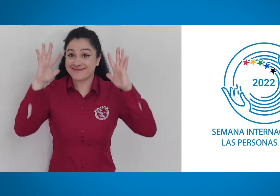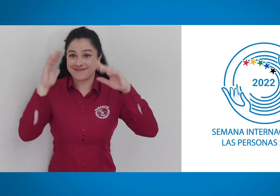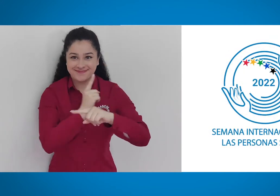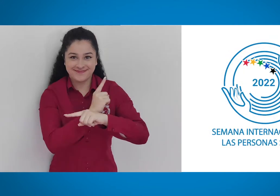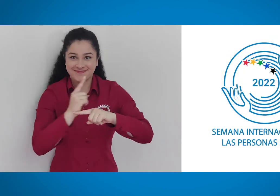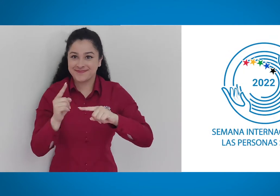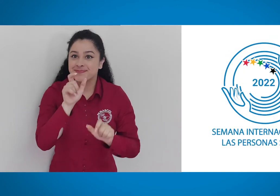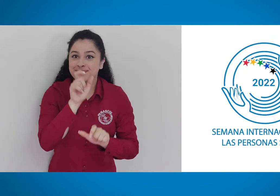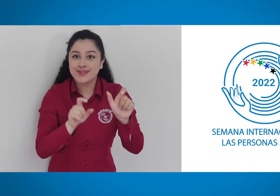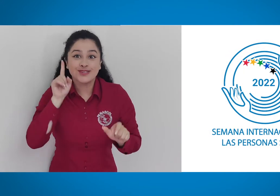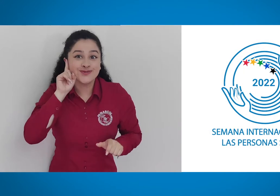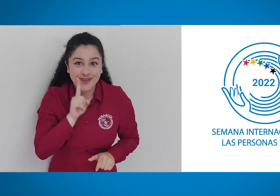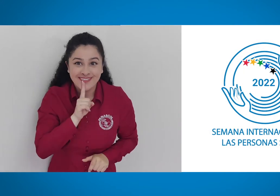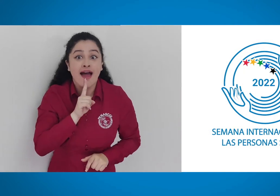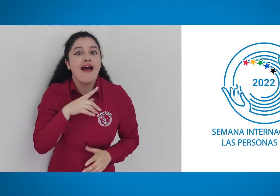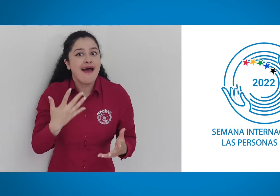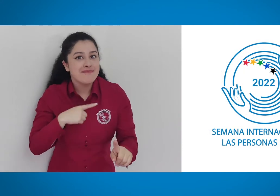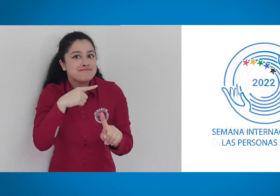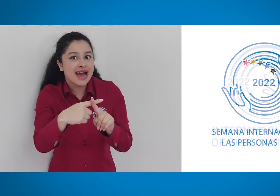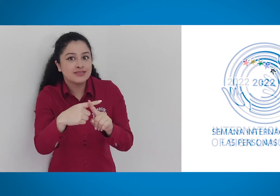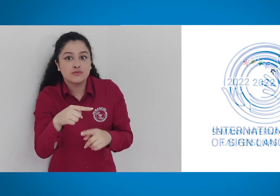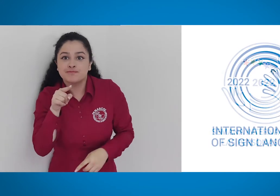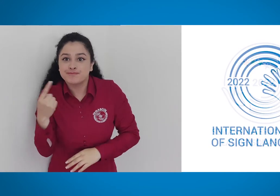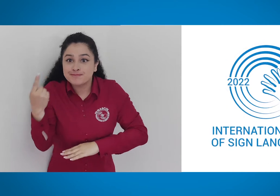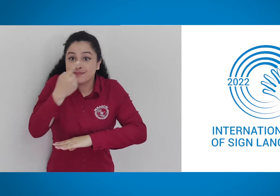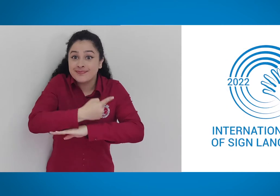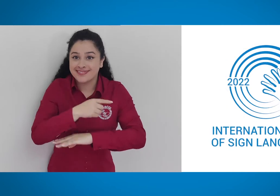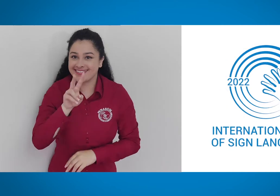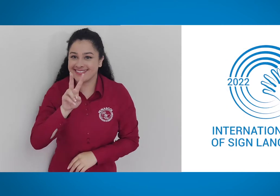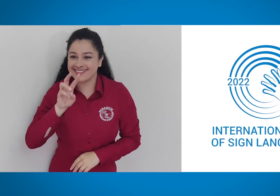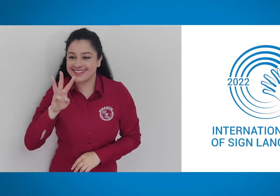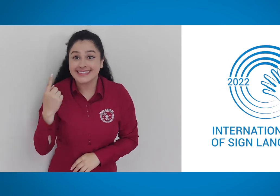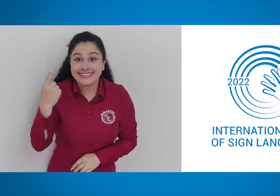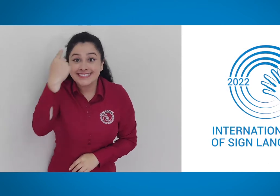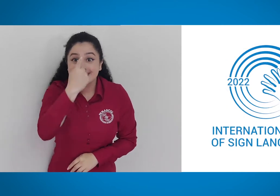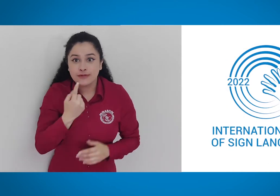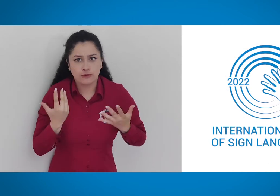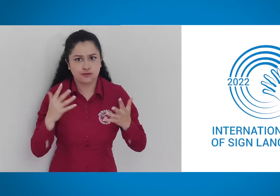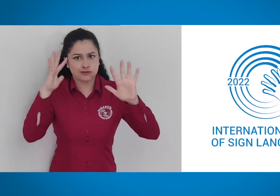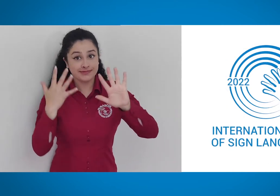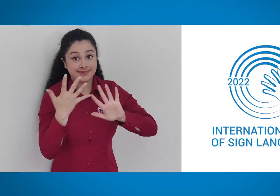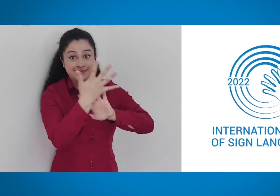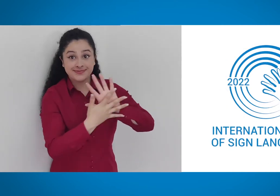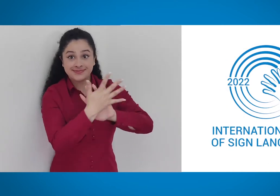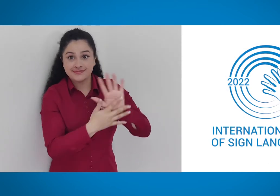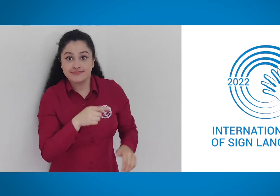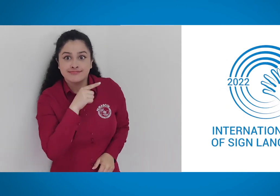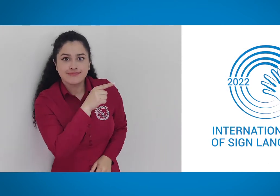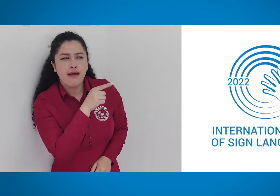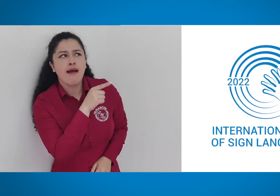proyectado para la semana de celebración de las personas sordas y para el 23 de septiembre, que es el Día